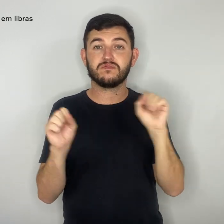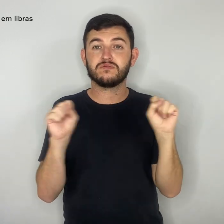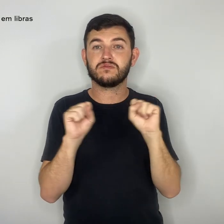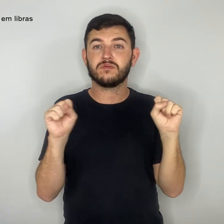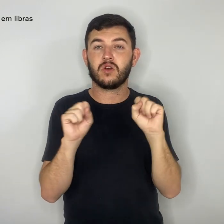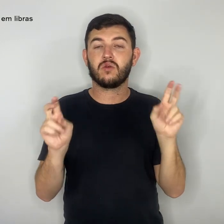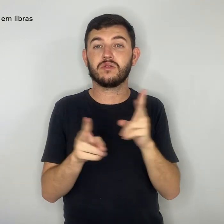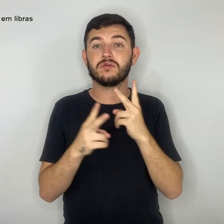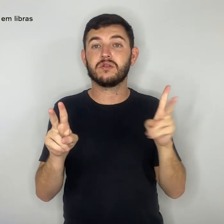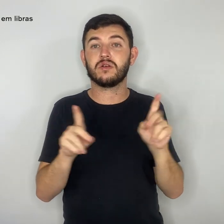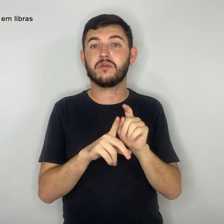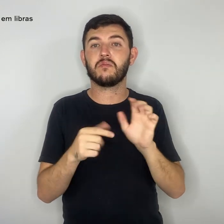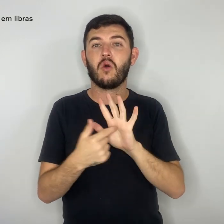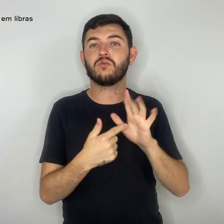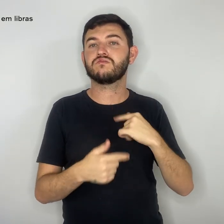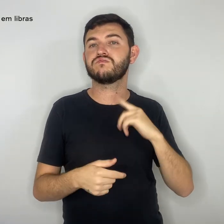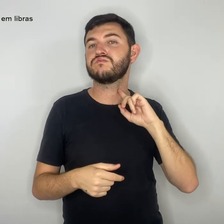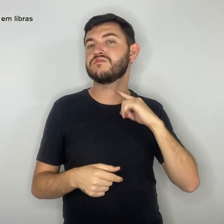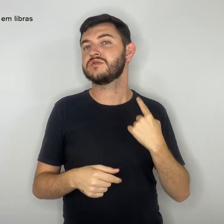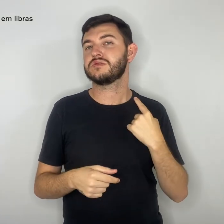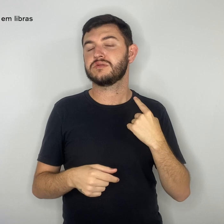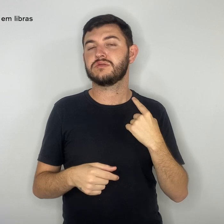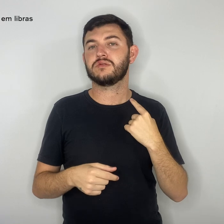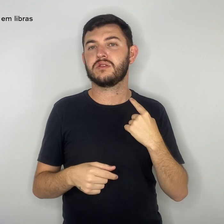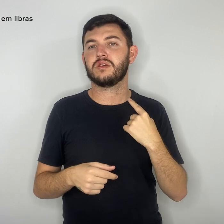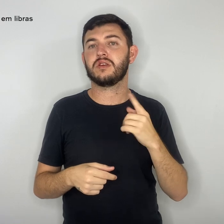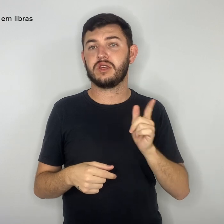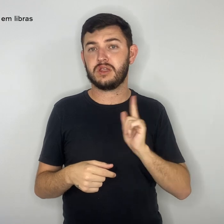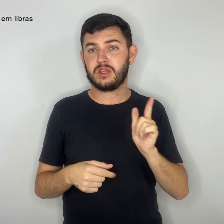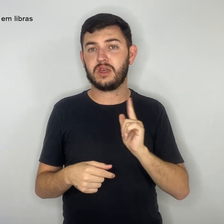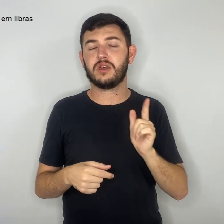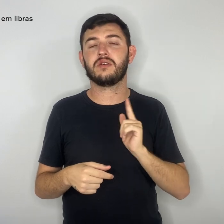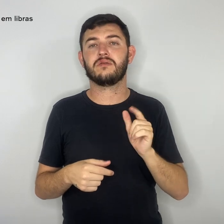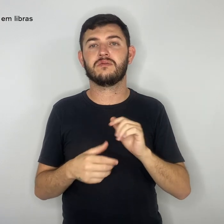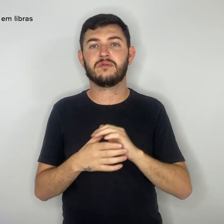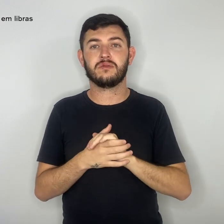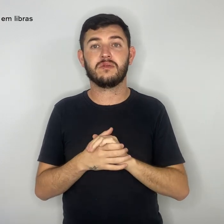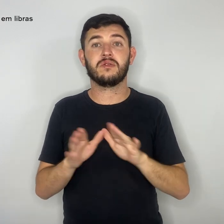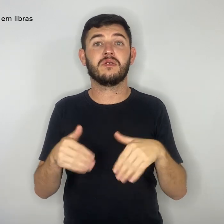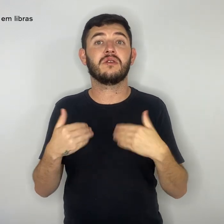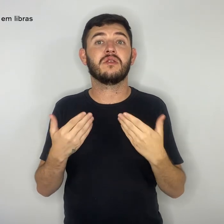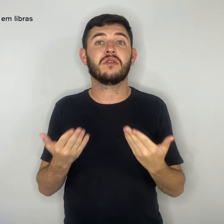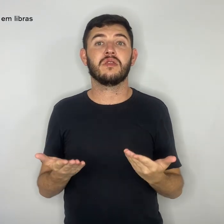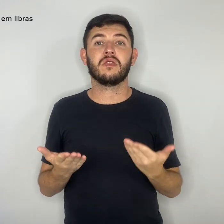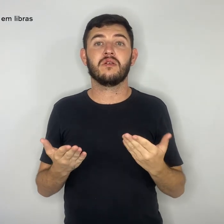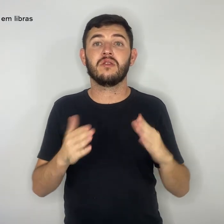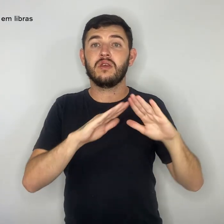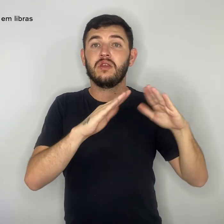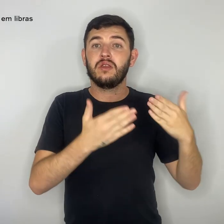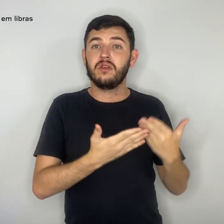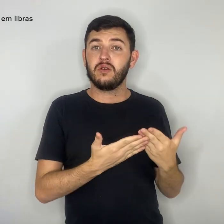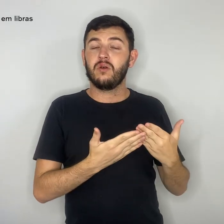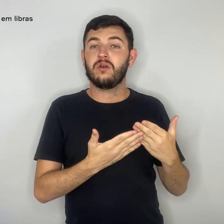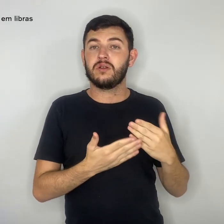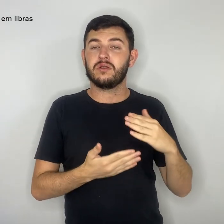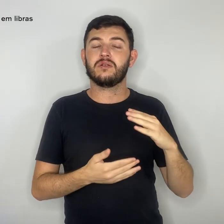problema da sujeira dos ares condicionados. Também no Centro de Ensino Fundamental